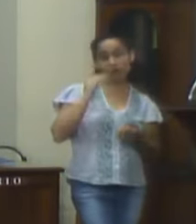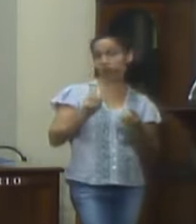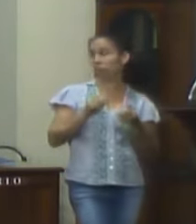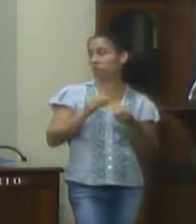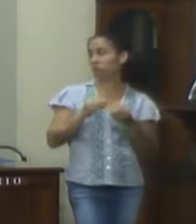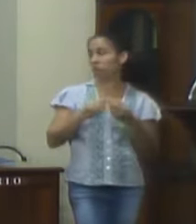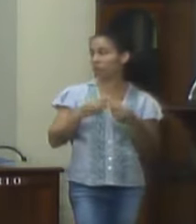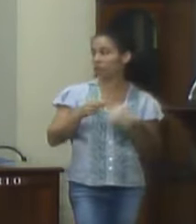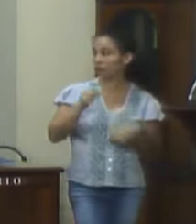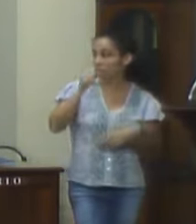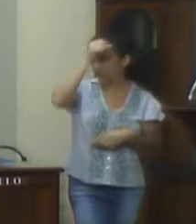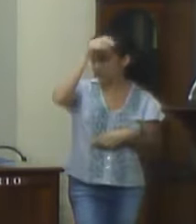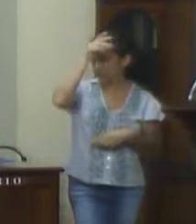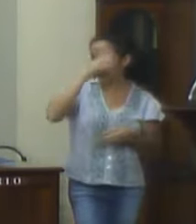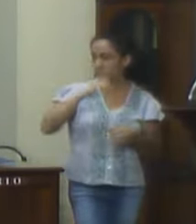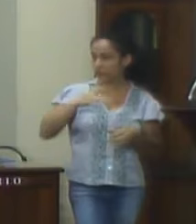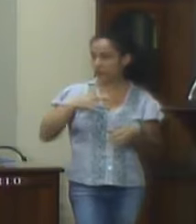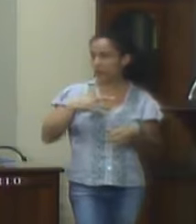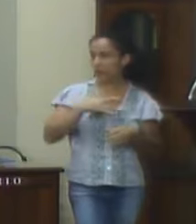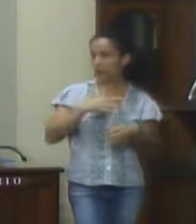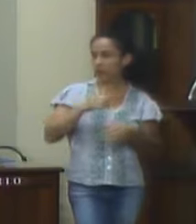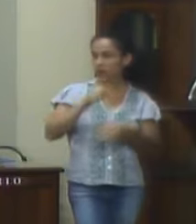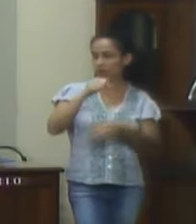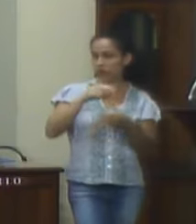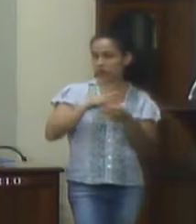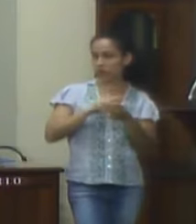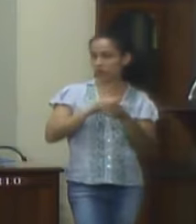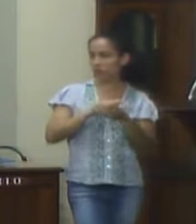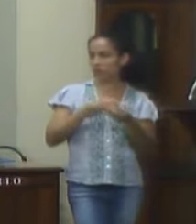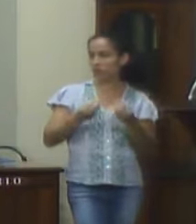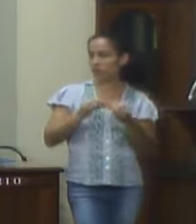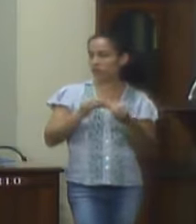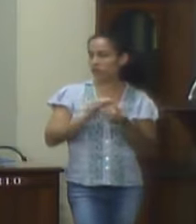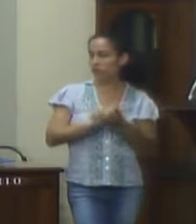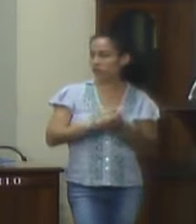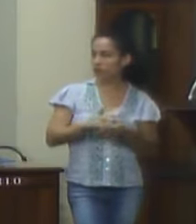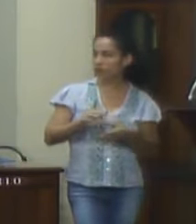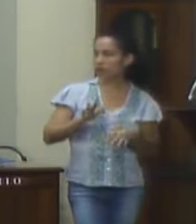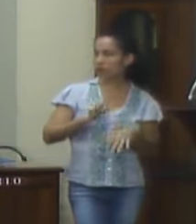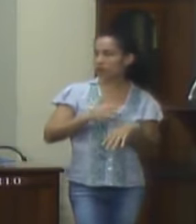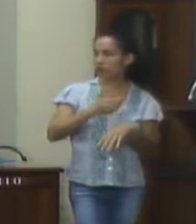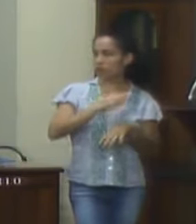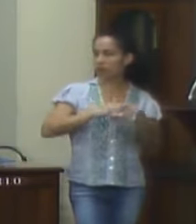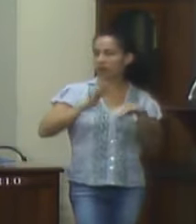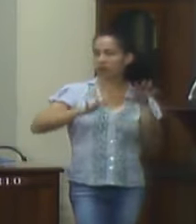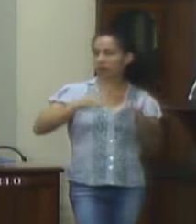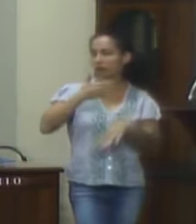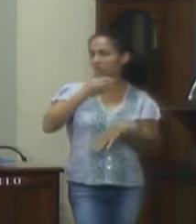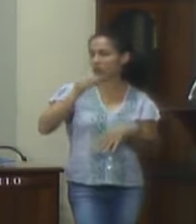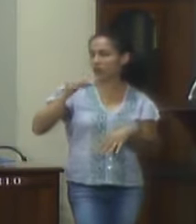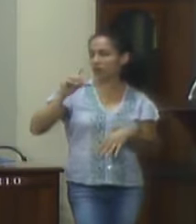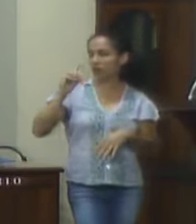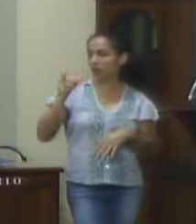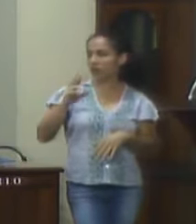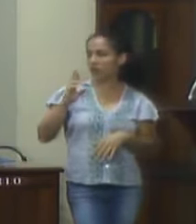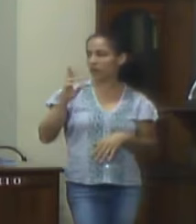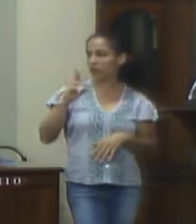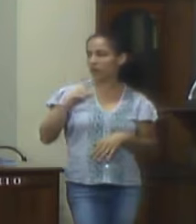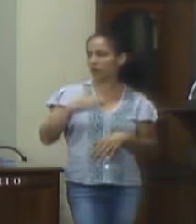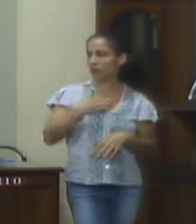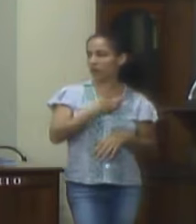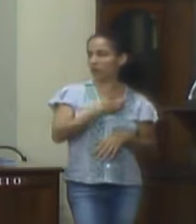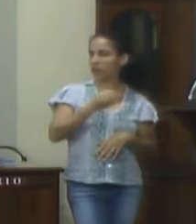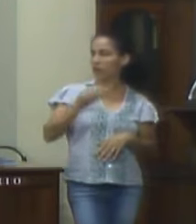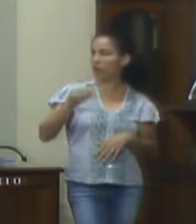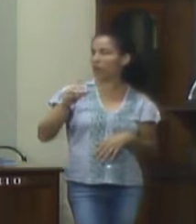saúde do município e foi empregado no ano passado sem praticamente 100 mil no hospital Gustavo Monteiro Júnior e 100 mil no